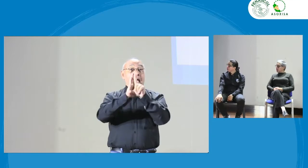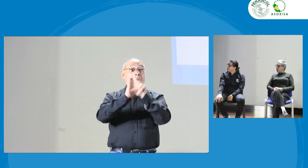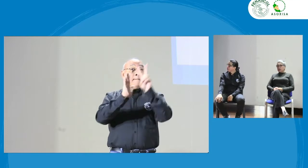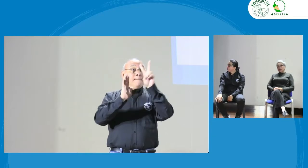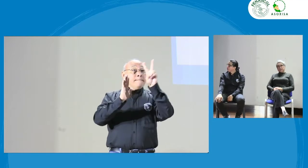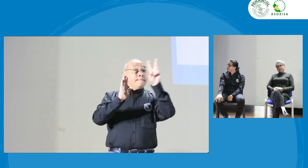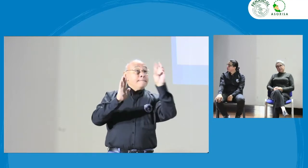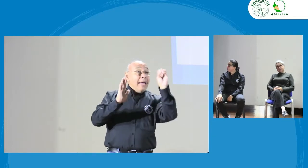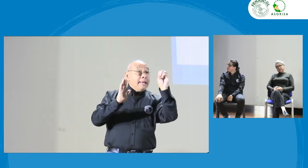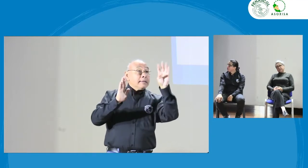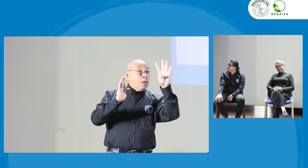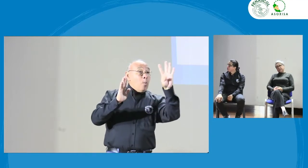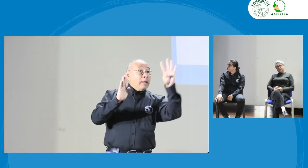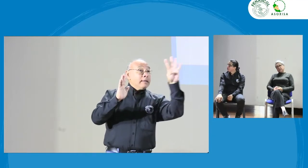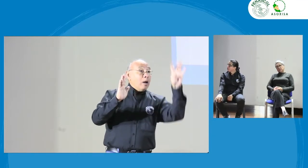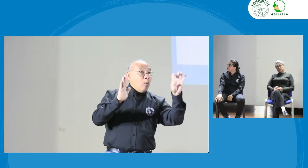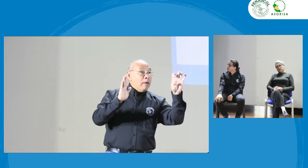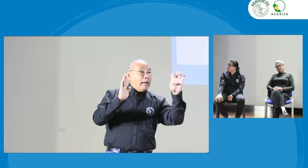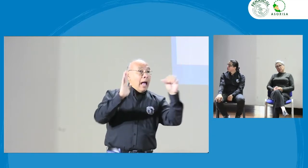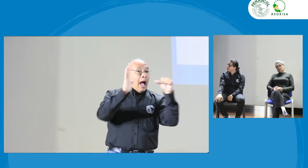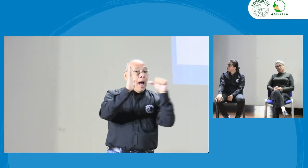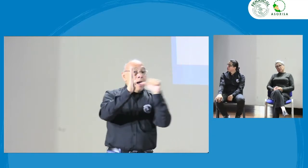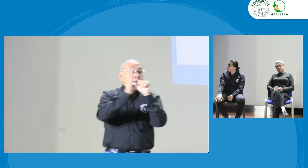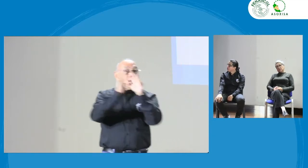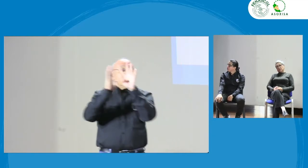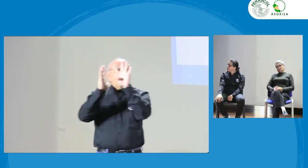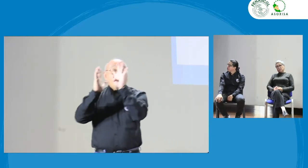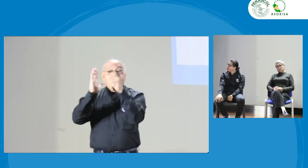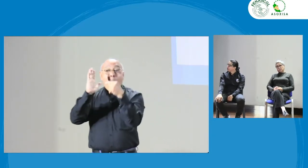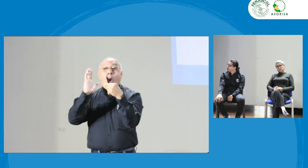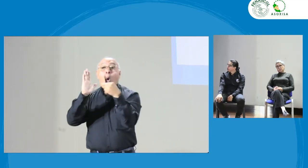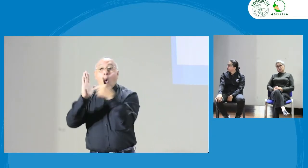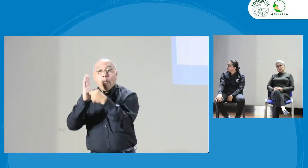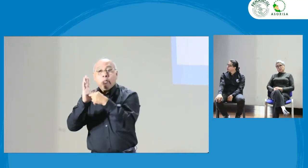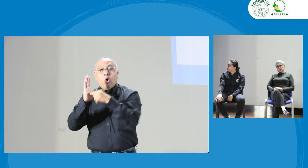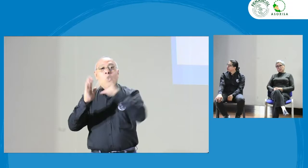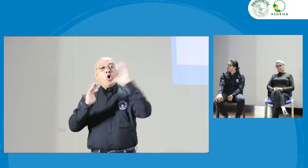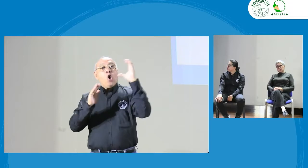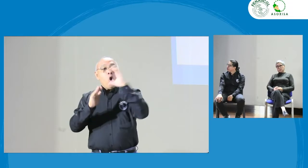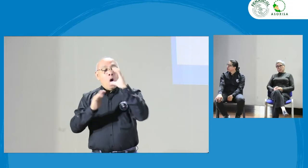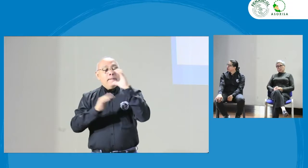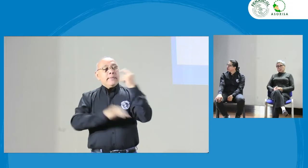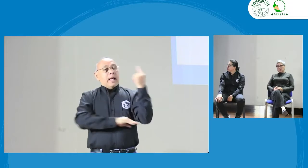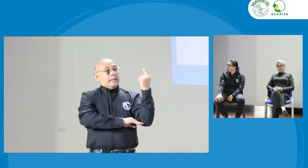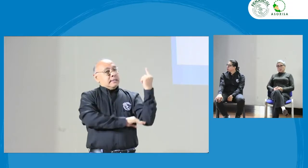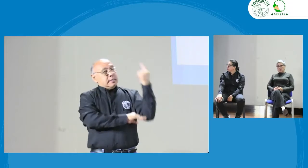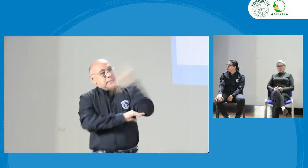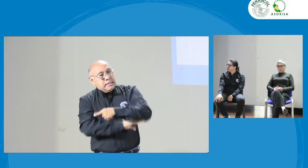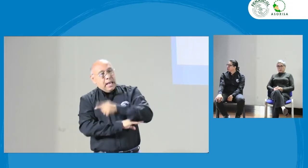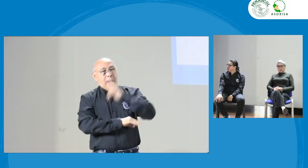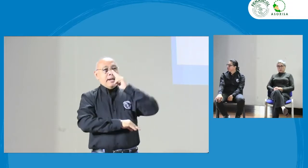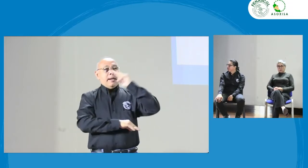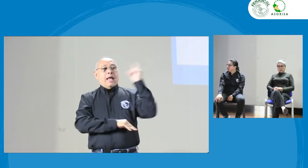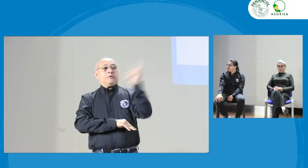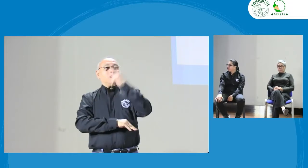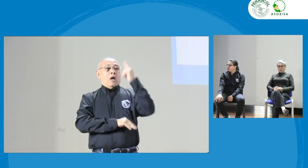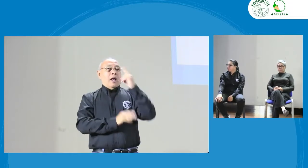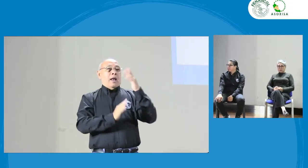repito, la ley 2049, en su artículo 9, que contenga que, a nivel nacional,